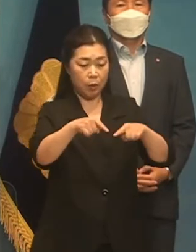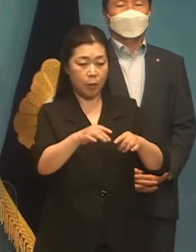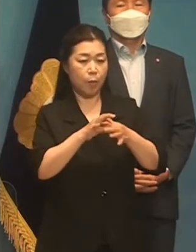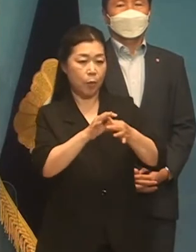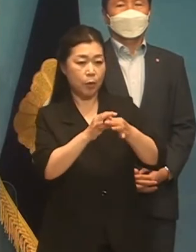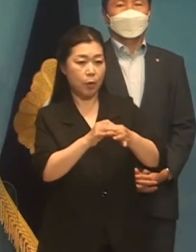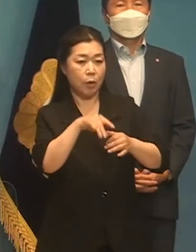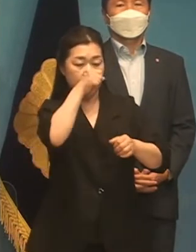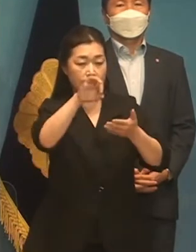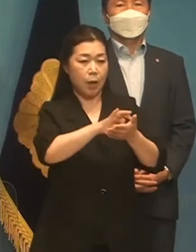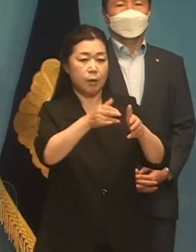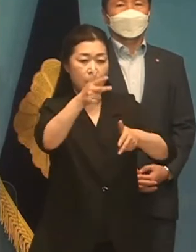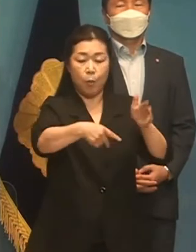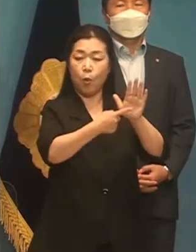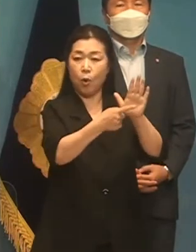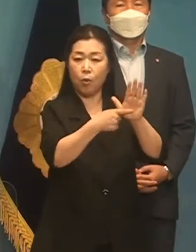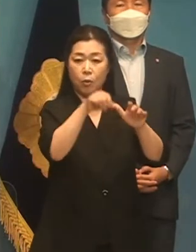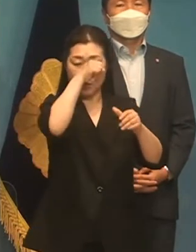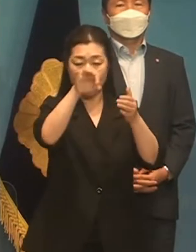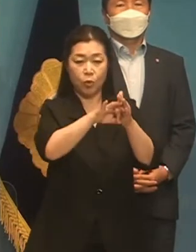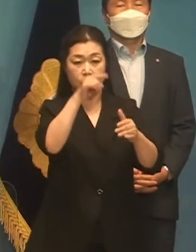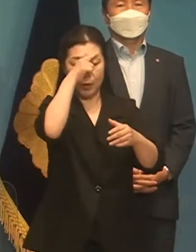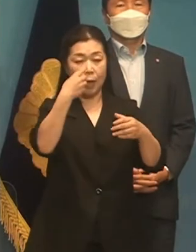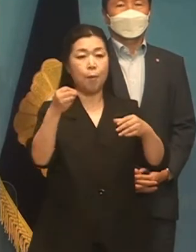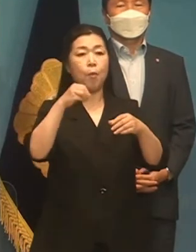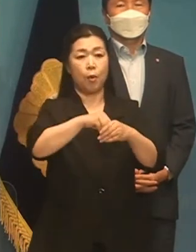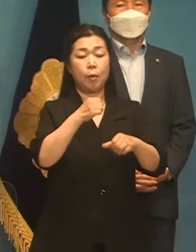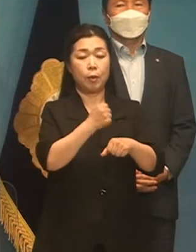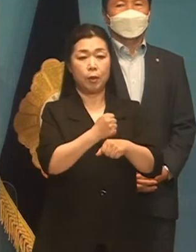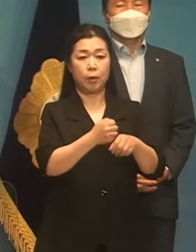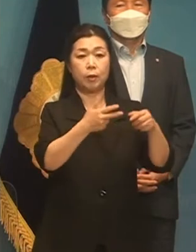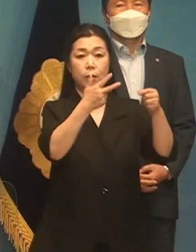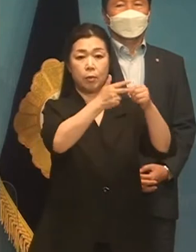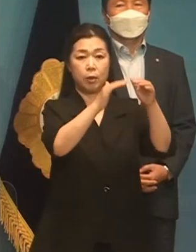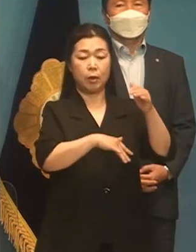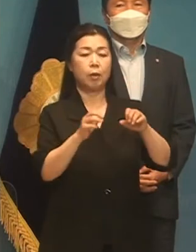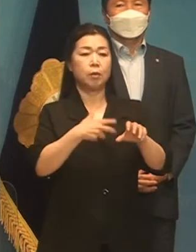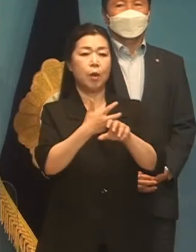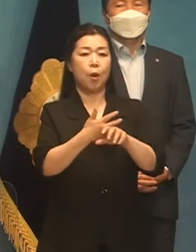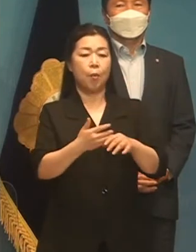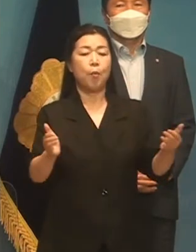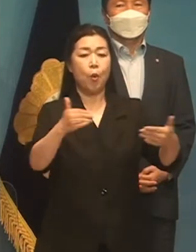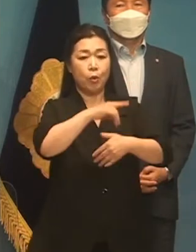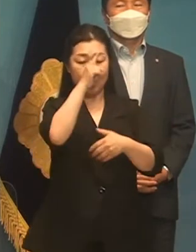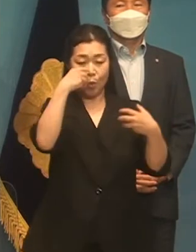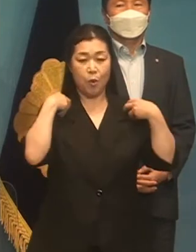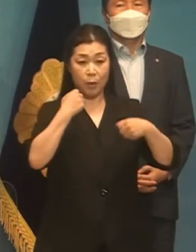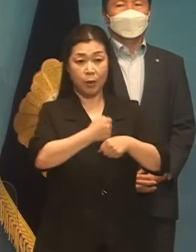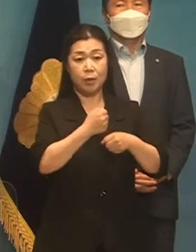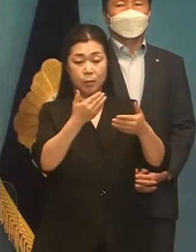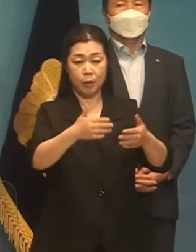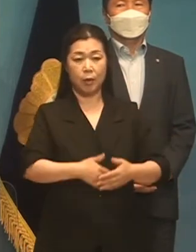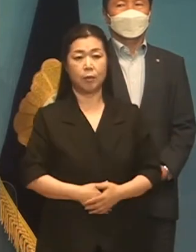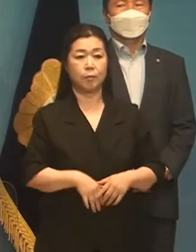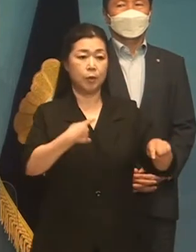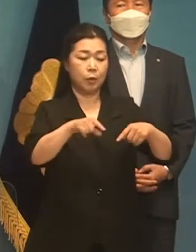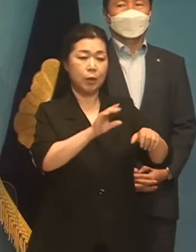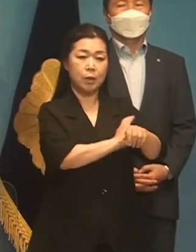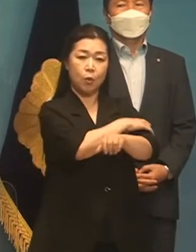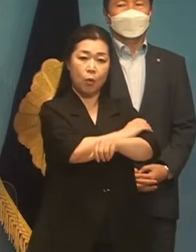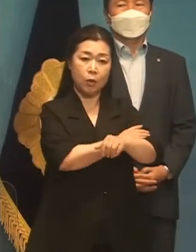공모하고 심사해 정부 예산에 반영하겠습니다. 일곱째, 혁신적 고용정부를 구성하겠습니다. 정당의